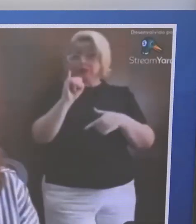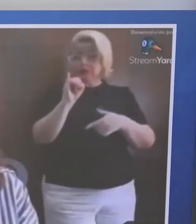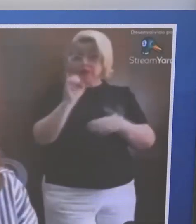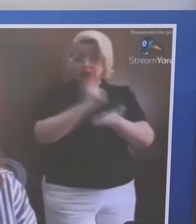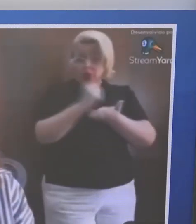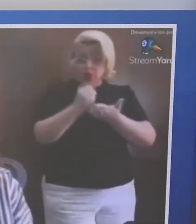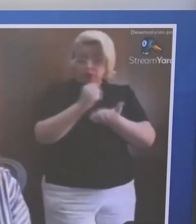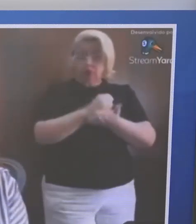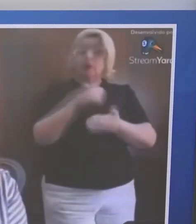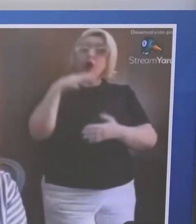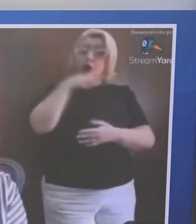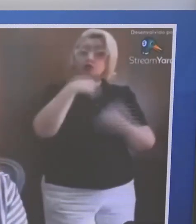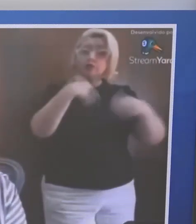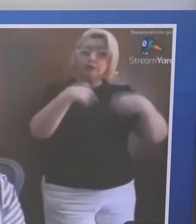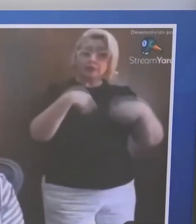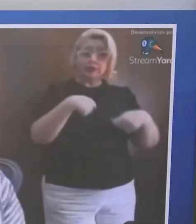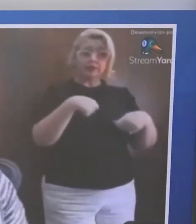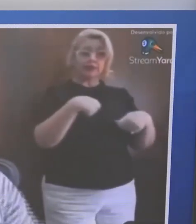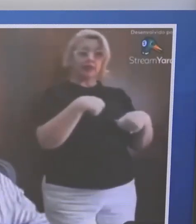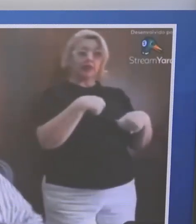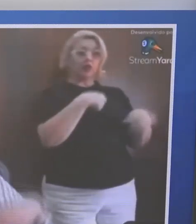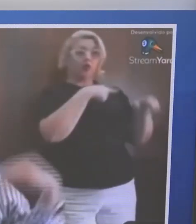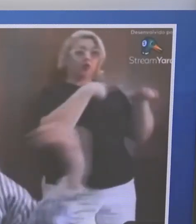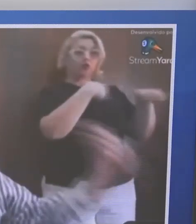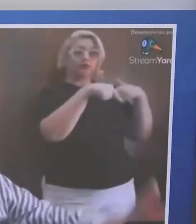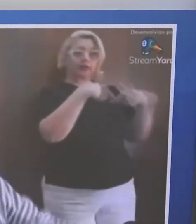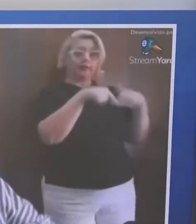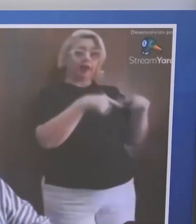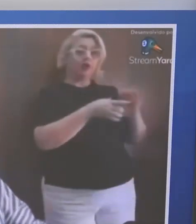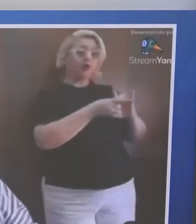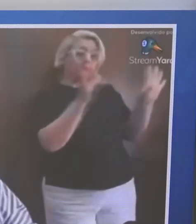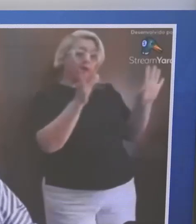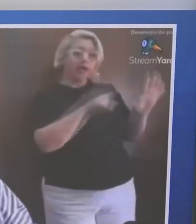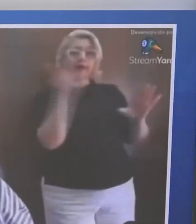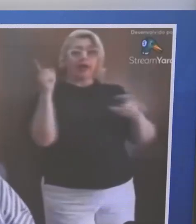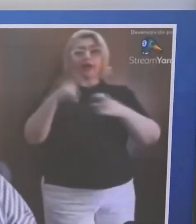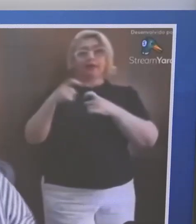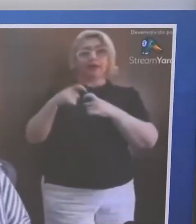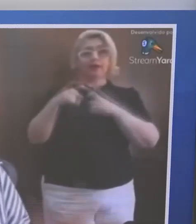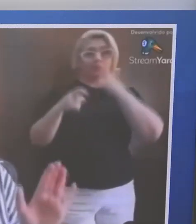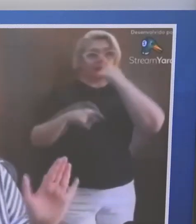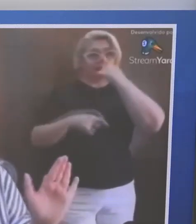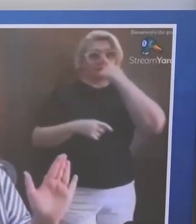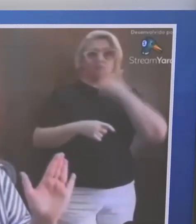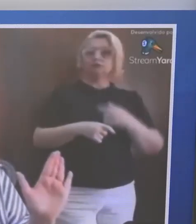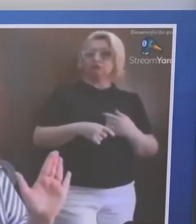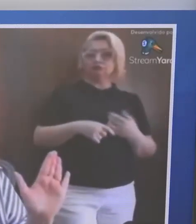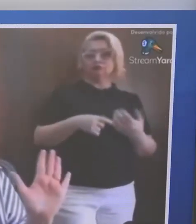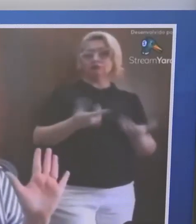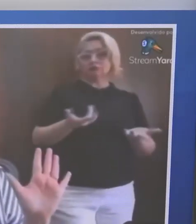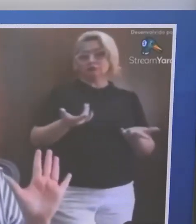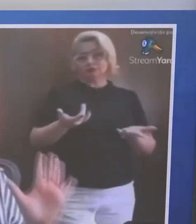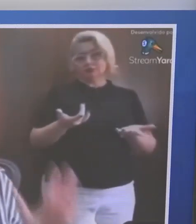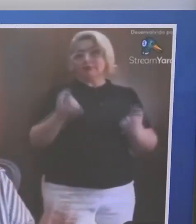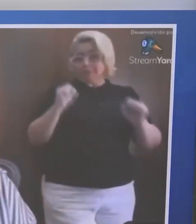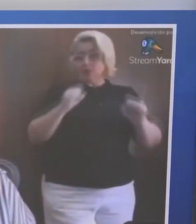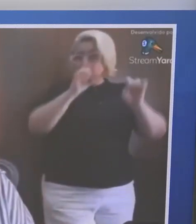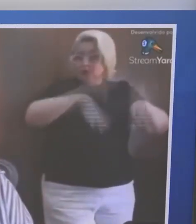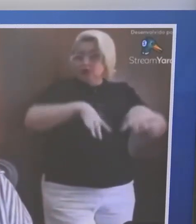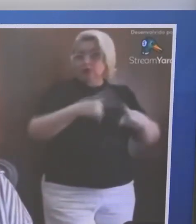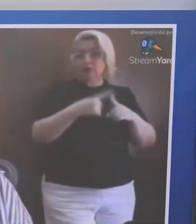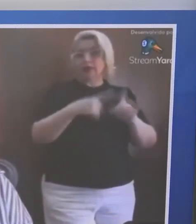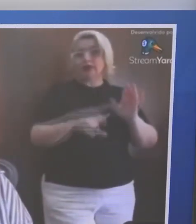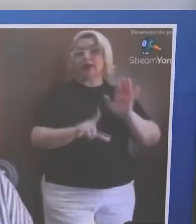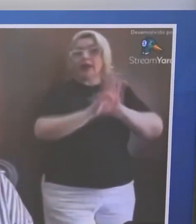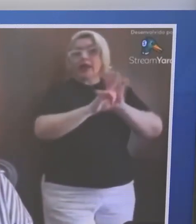de educação dá uma resposta tão sem educação como ela foi, na minha opinião, não convém com o